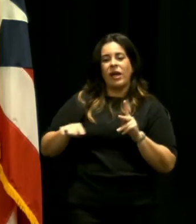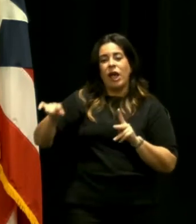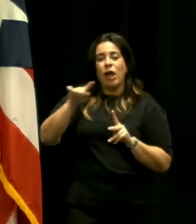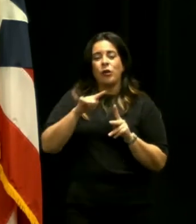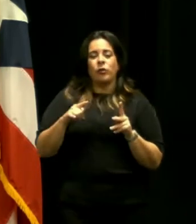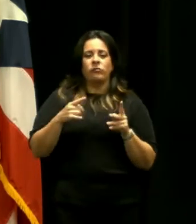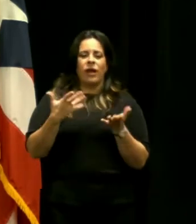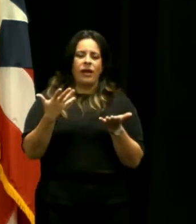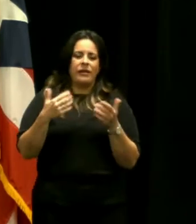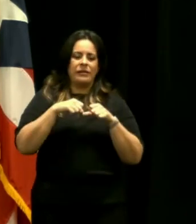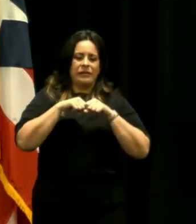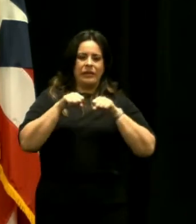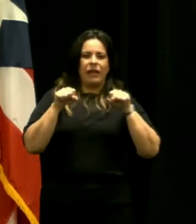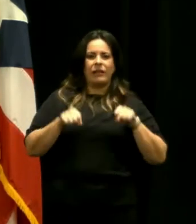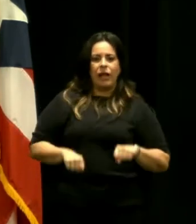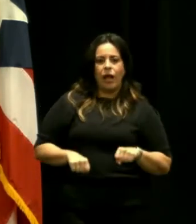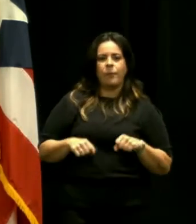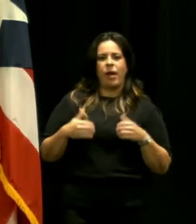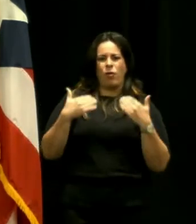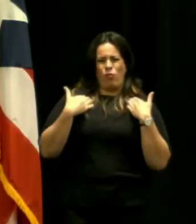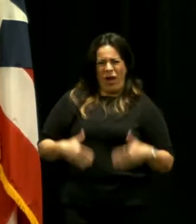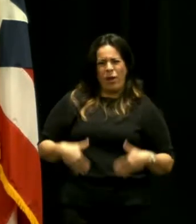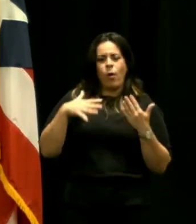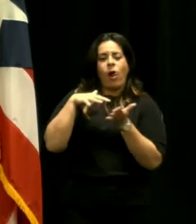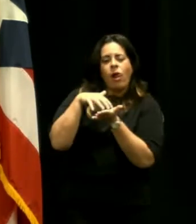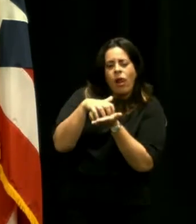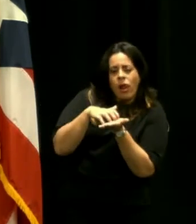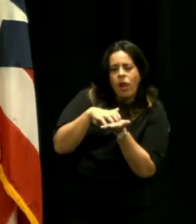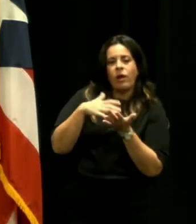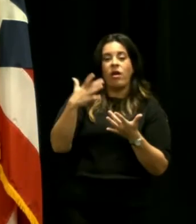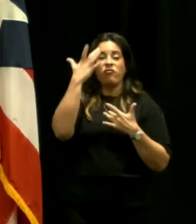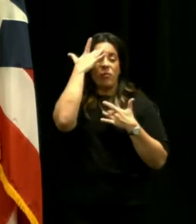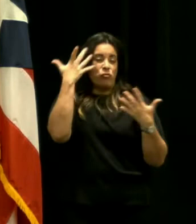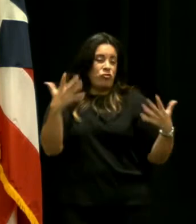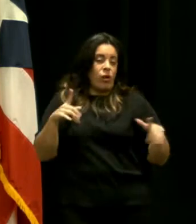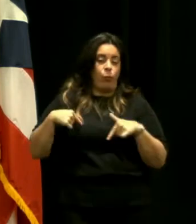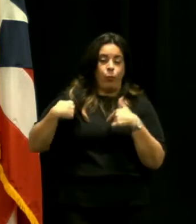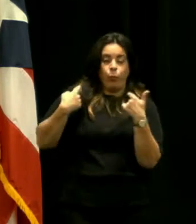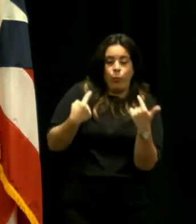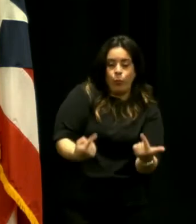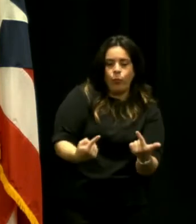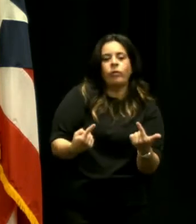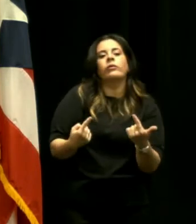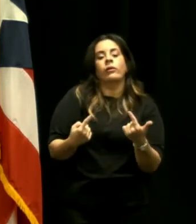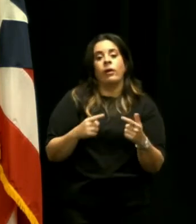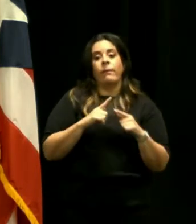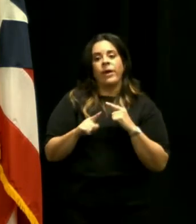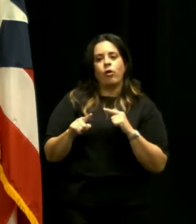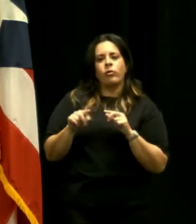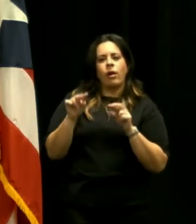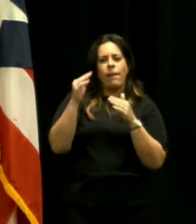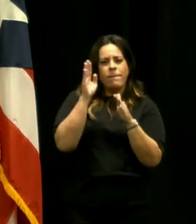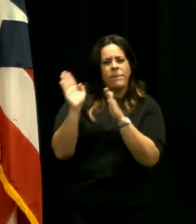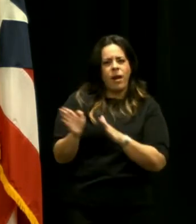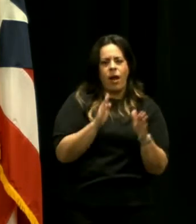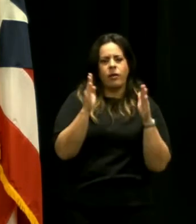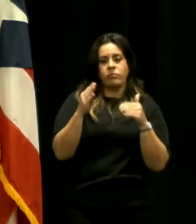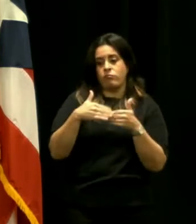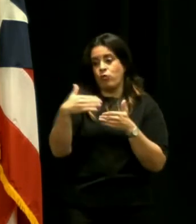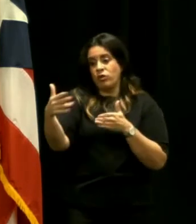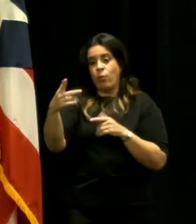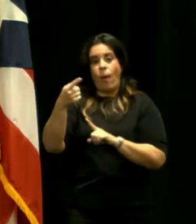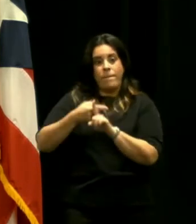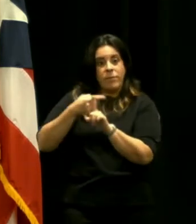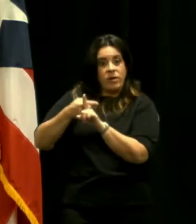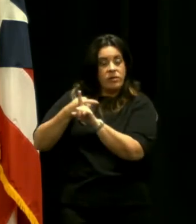inmunocompetido que tienen condiciones médicas particulares pero la expectativa es que en los próximos